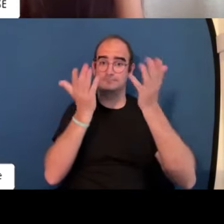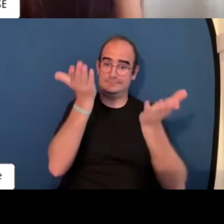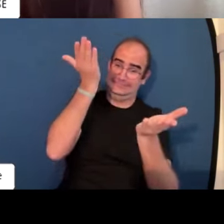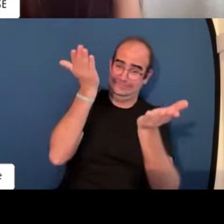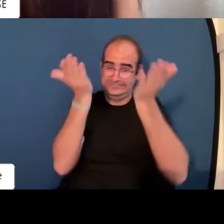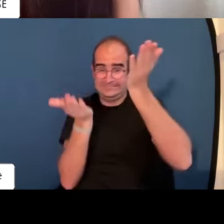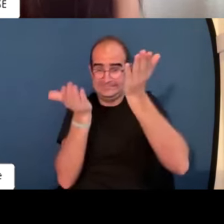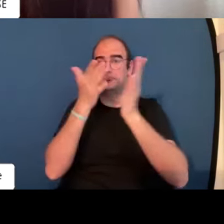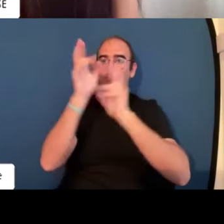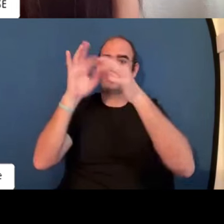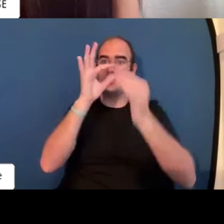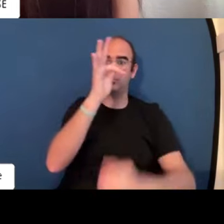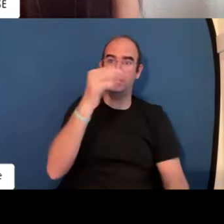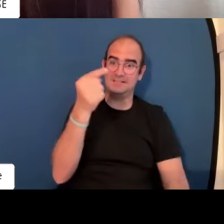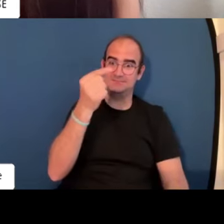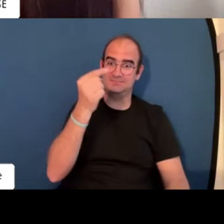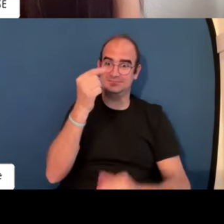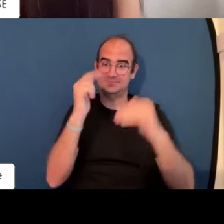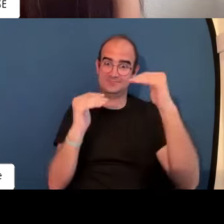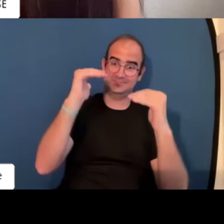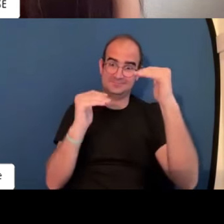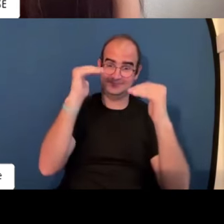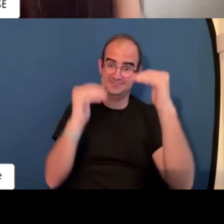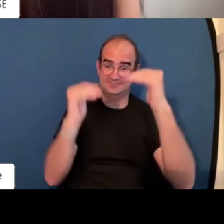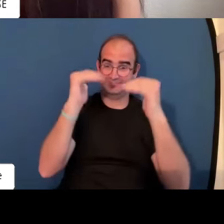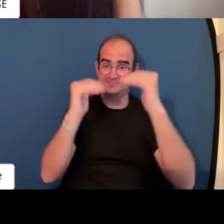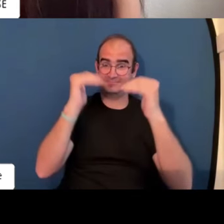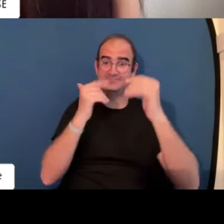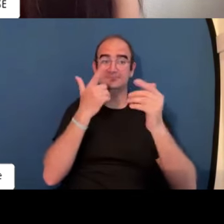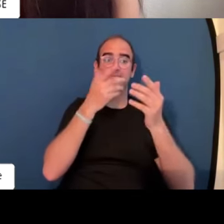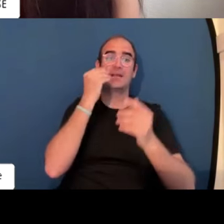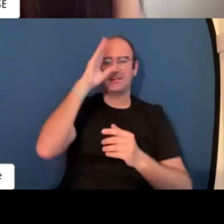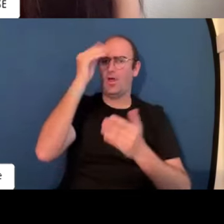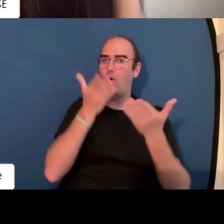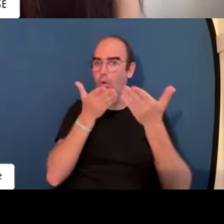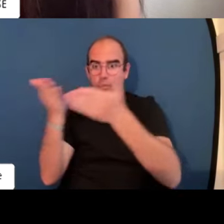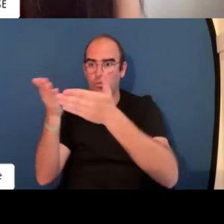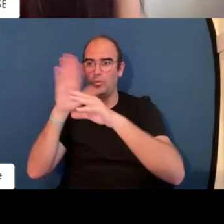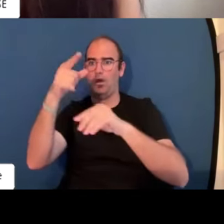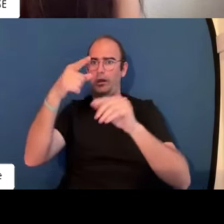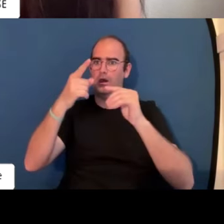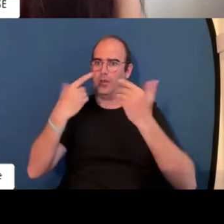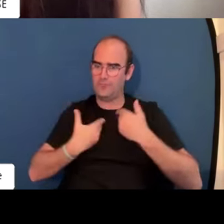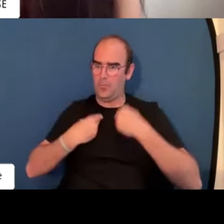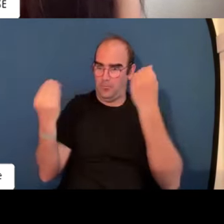curioso claro y al final en el día a día hay que equilibrar la balanza ver lo positivo y